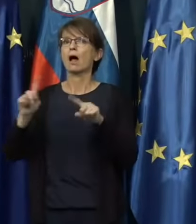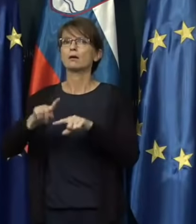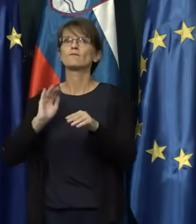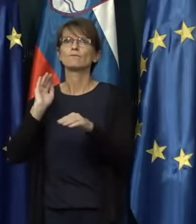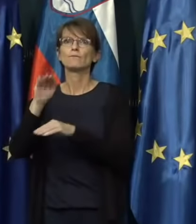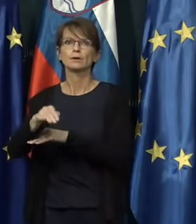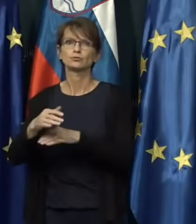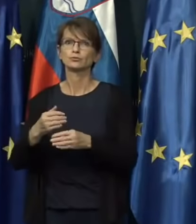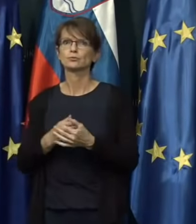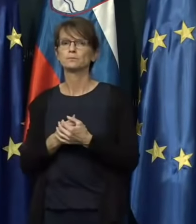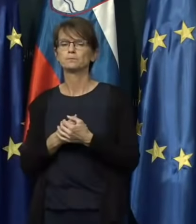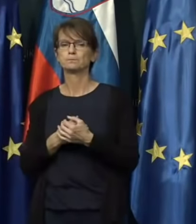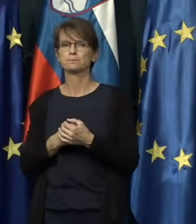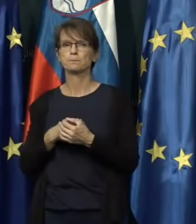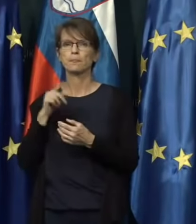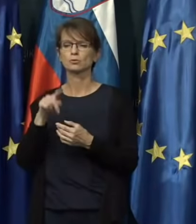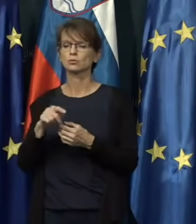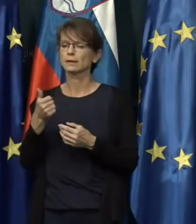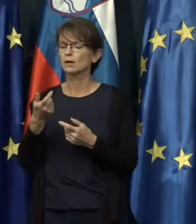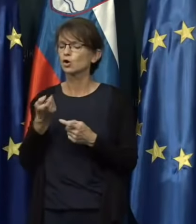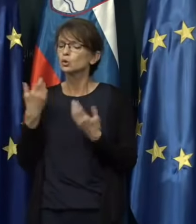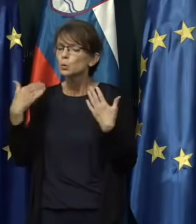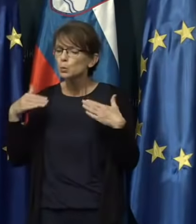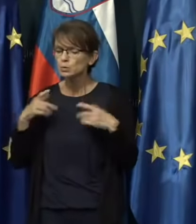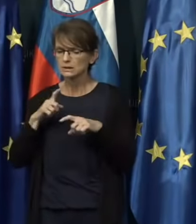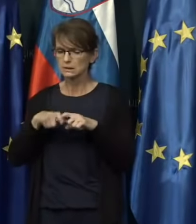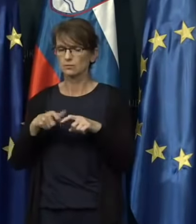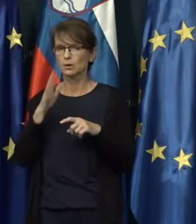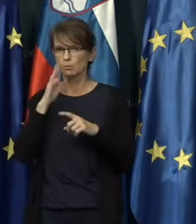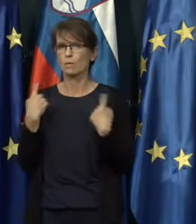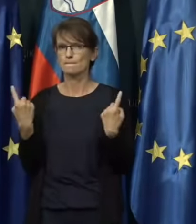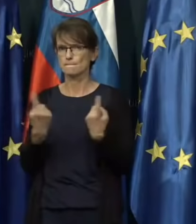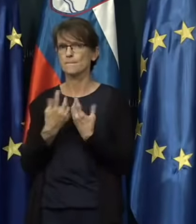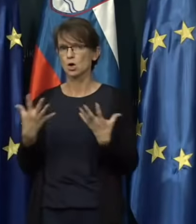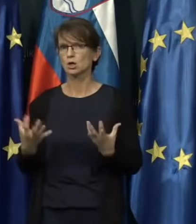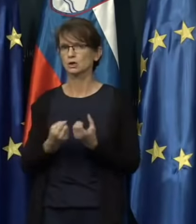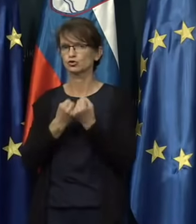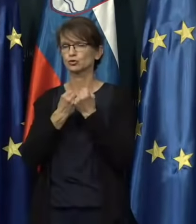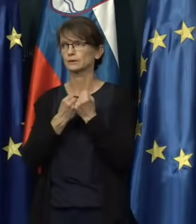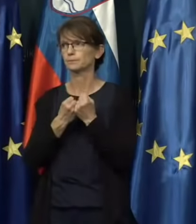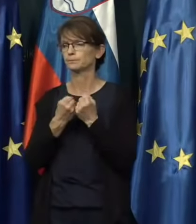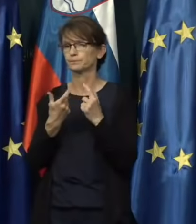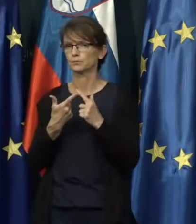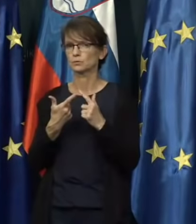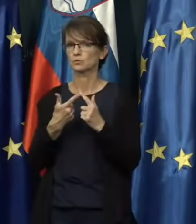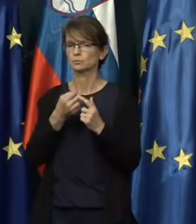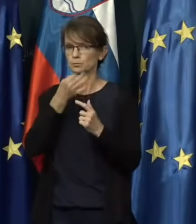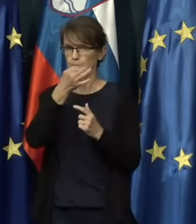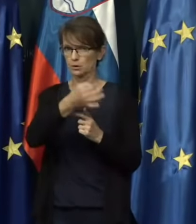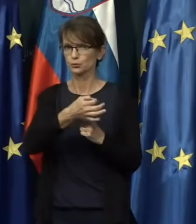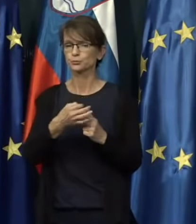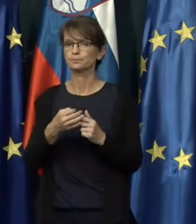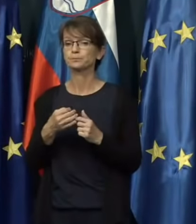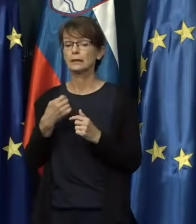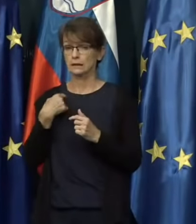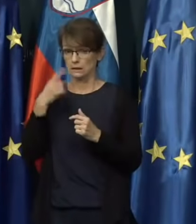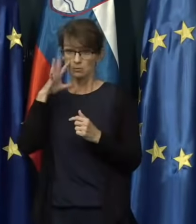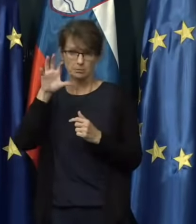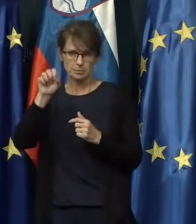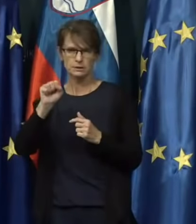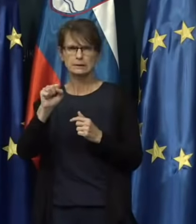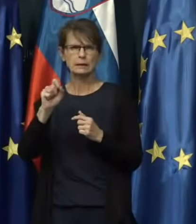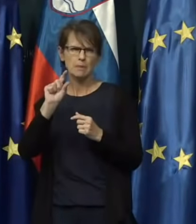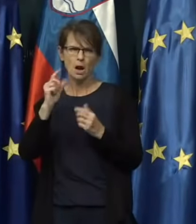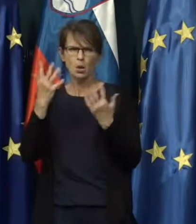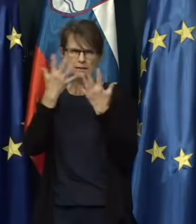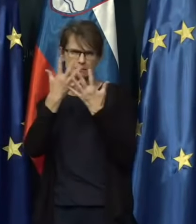to je ena od nujnih stvari, ki jo bomo pač rešili. Potem bi pa vprašal, zaznavamo, da je nekaj